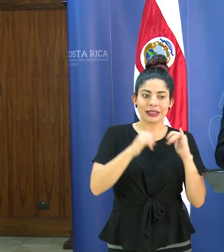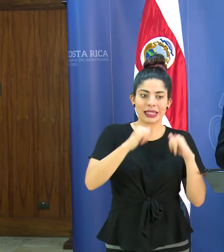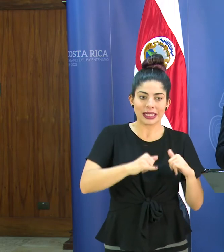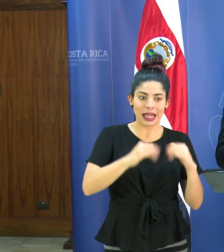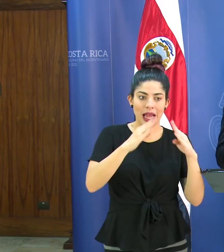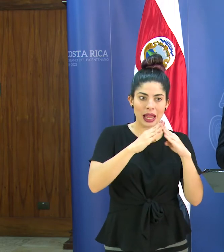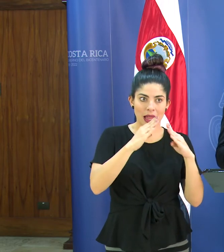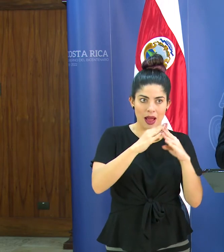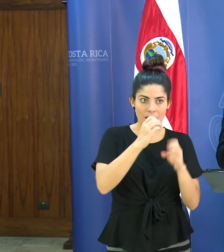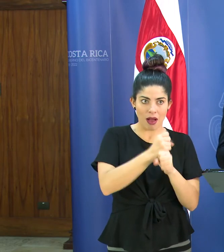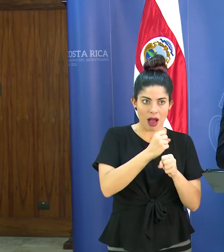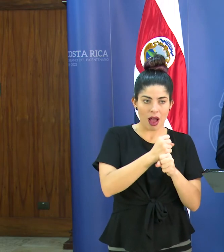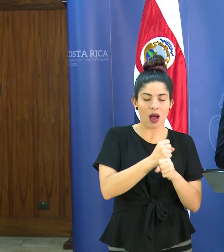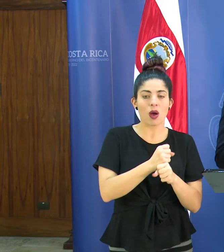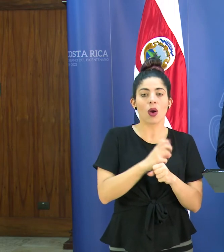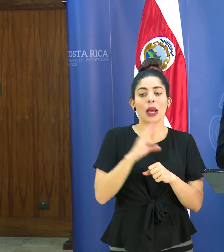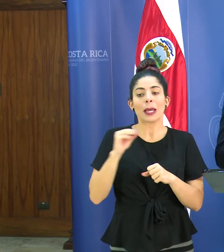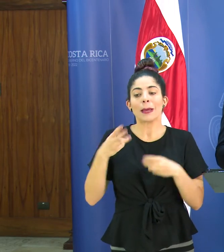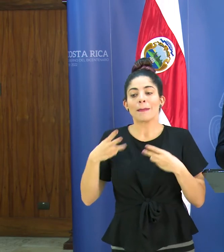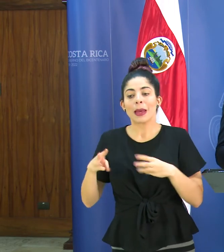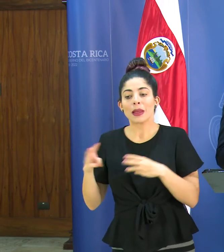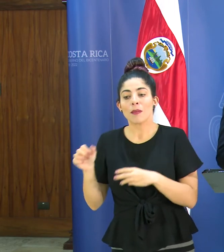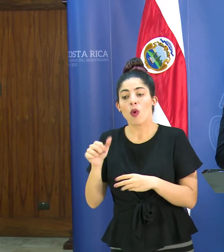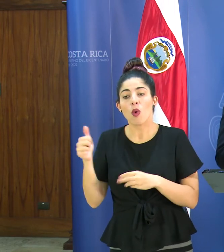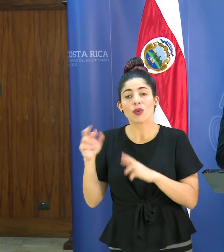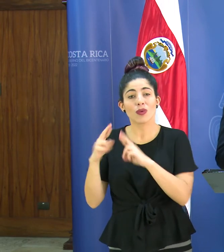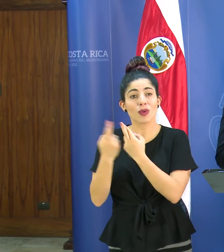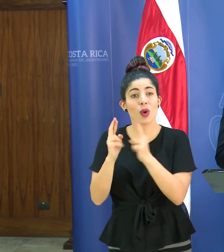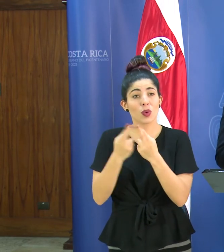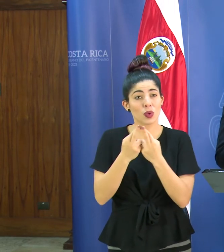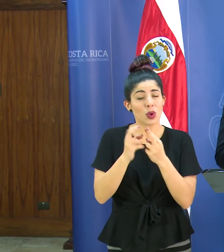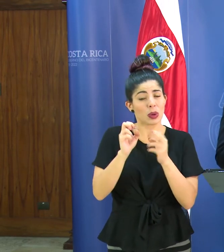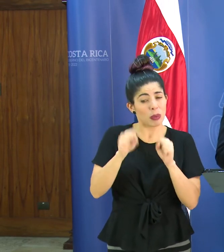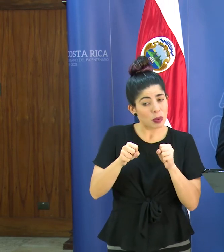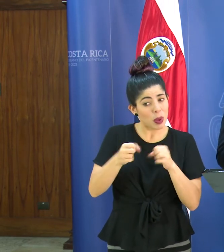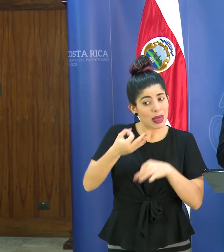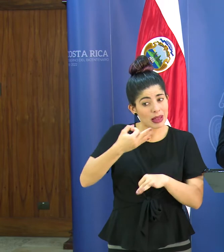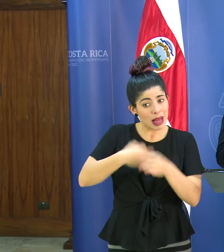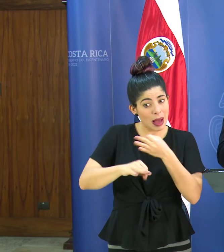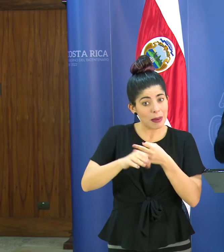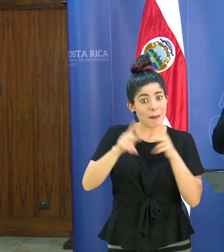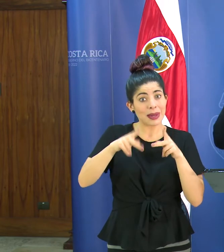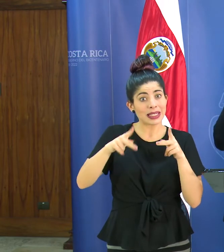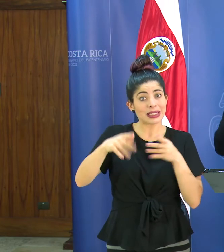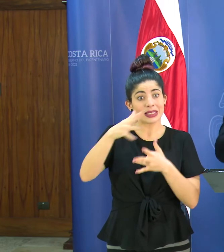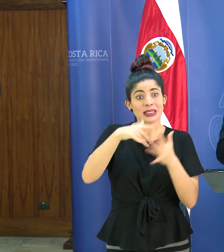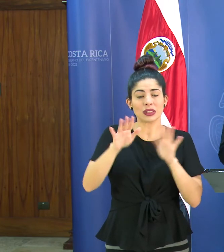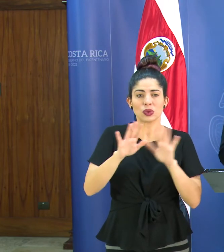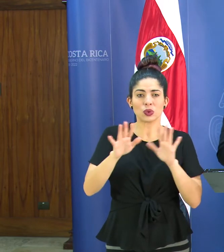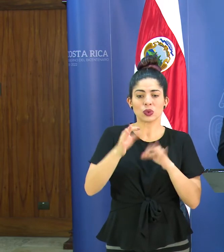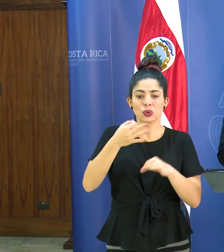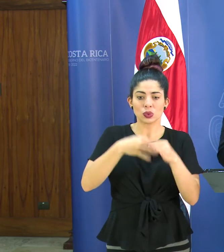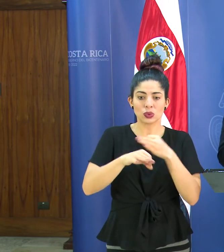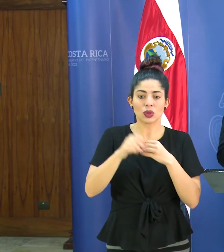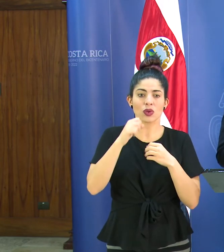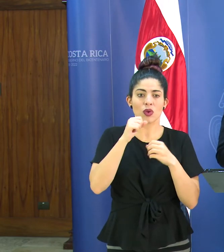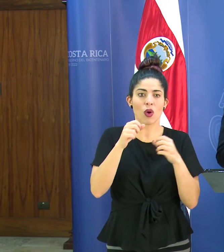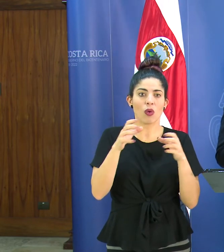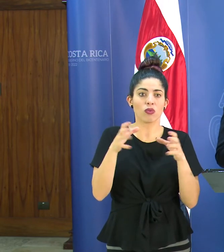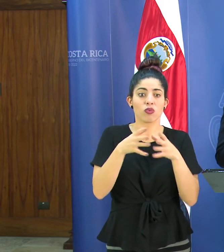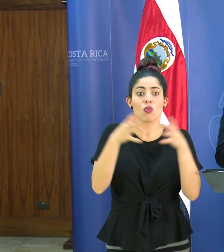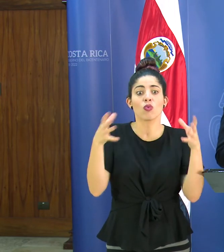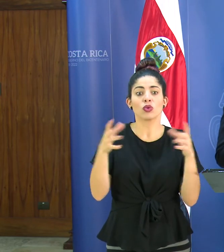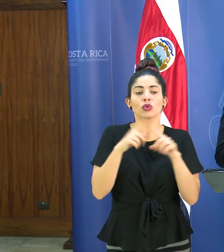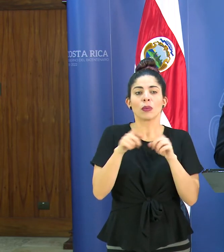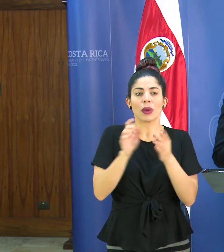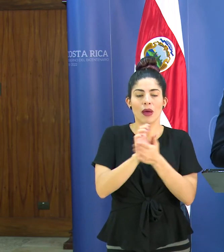restringir todavía más las medidas para las otras reuniones que se puedan hacer con personas que no llegan a ser concentraciones masivas pero que sí